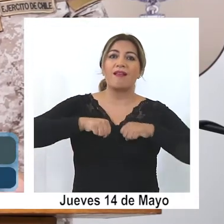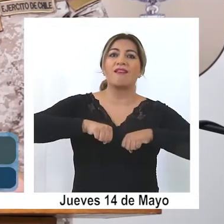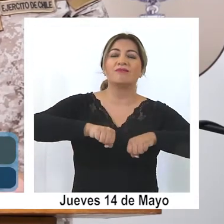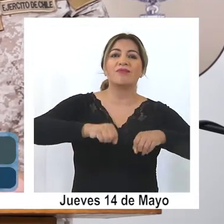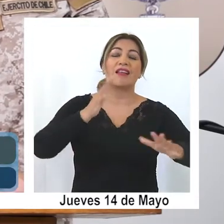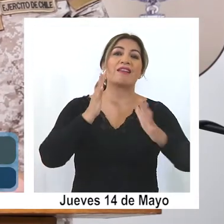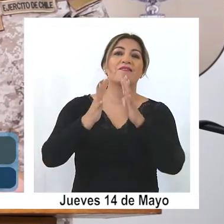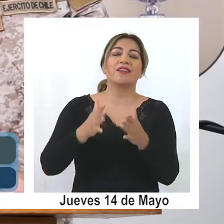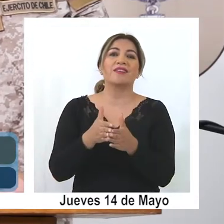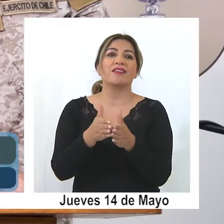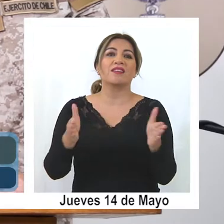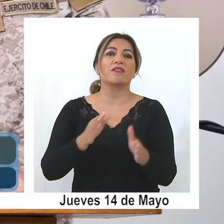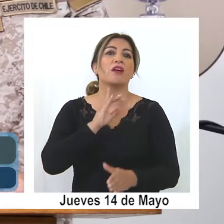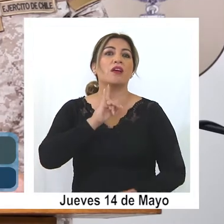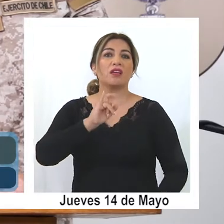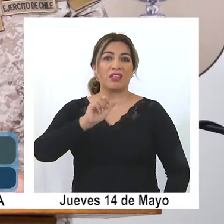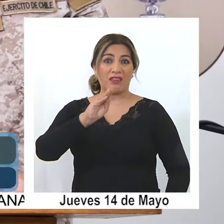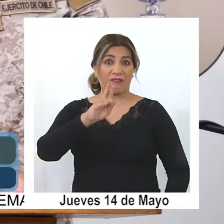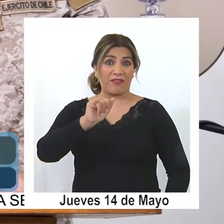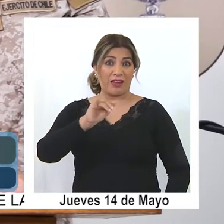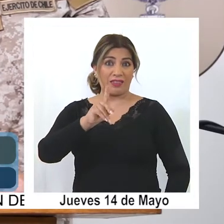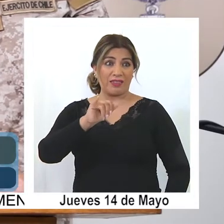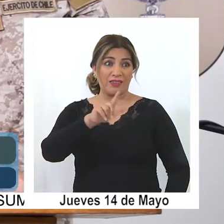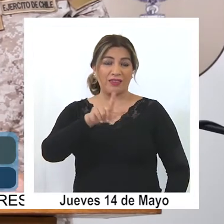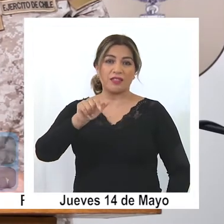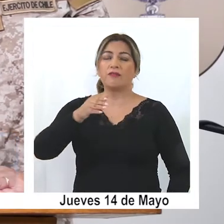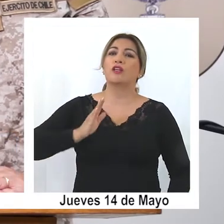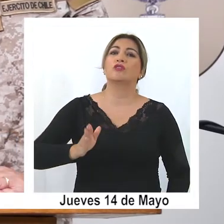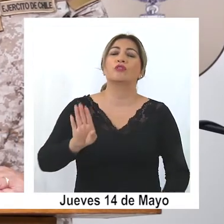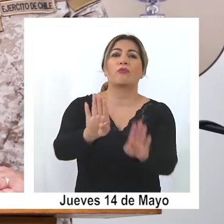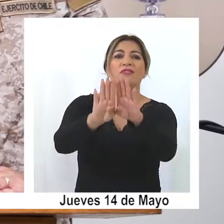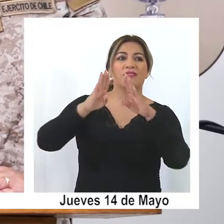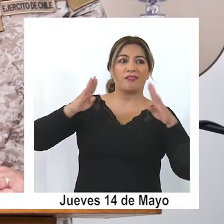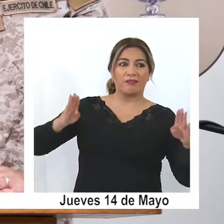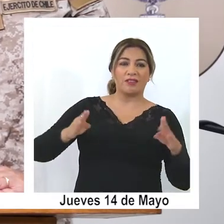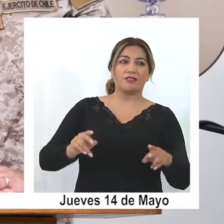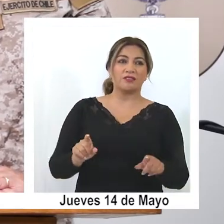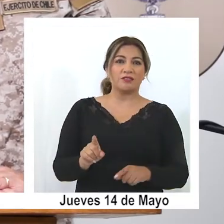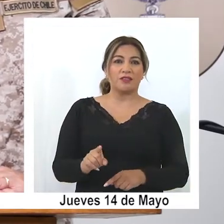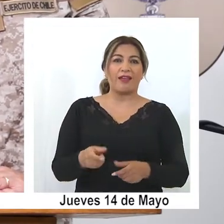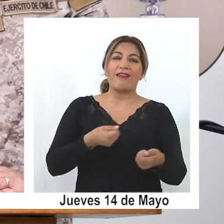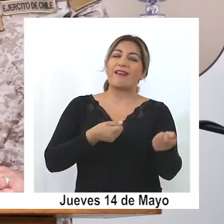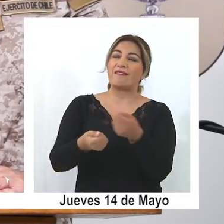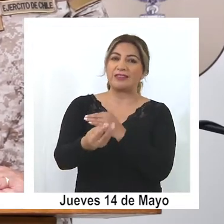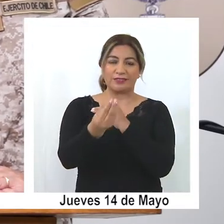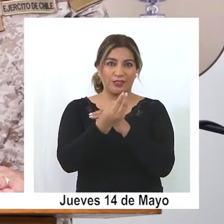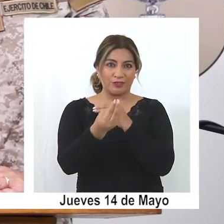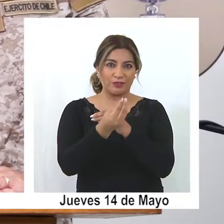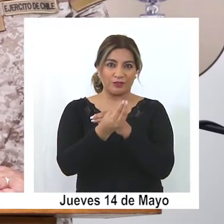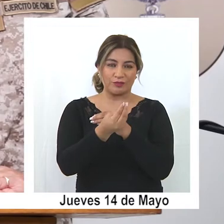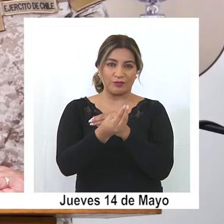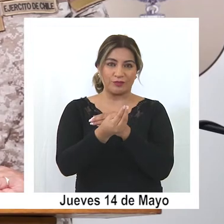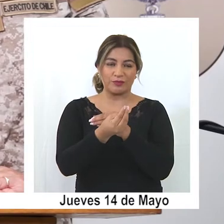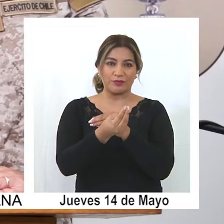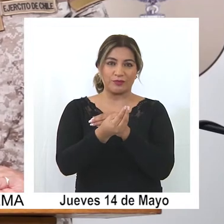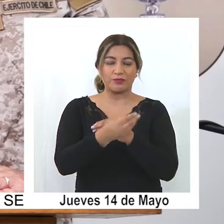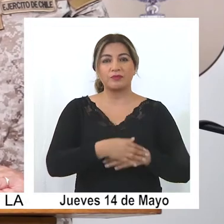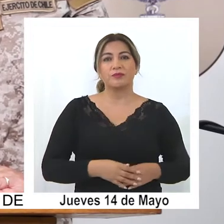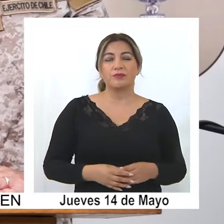y la quebradilla en especial, como te indica, van a seguir funcionando en lo que es venta de alimentos, productos alimenticios, y en los